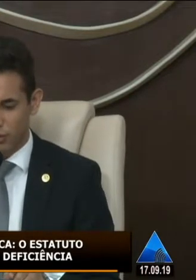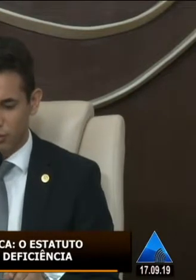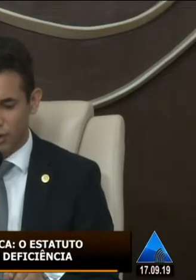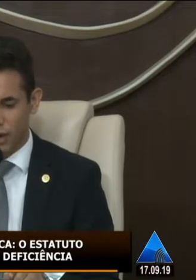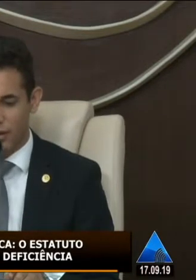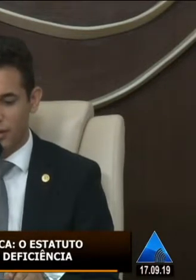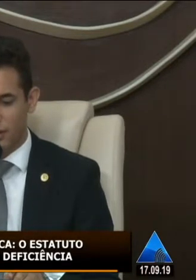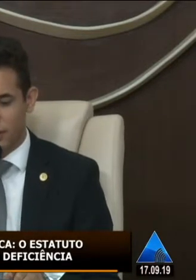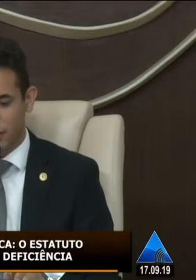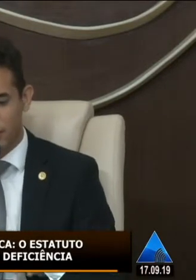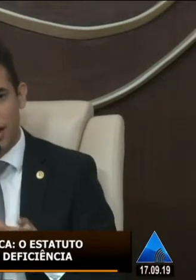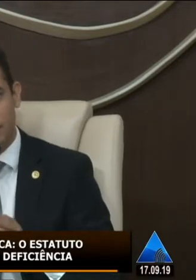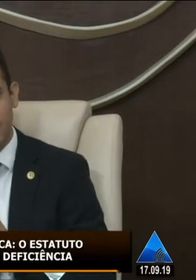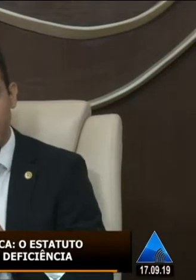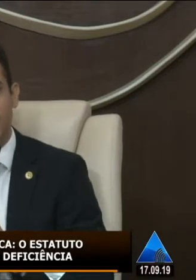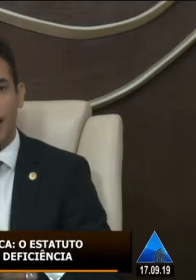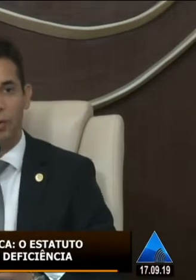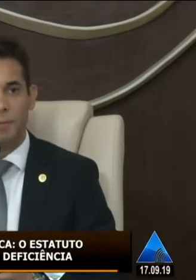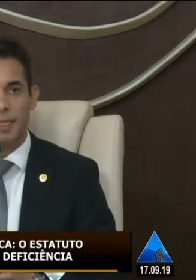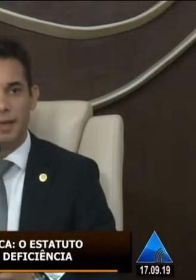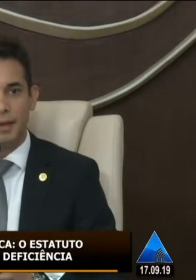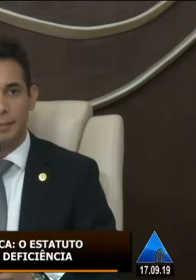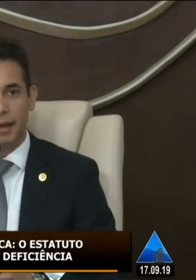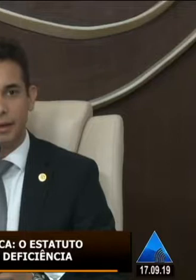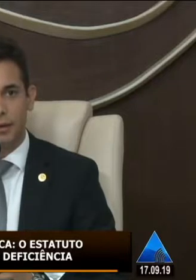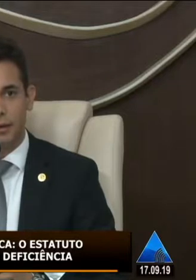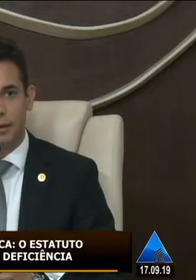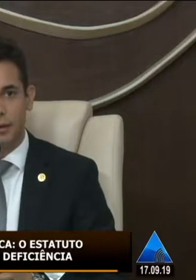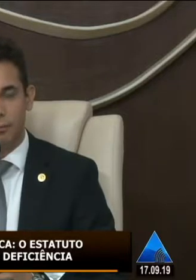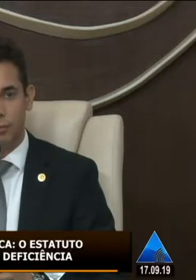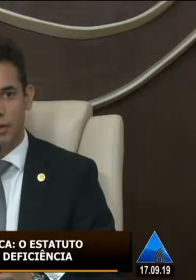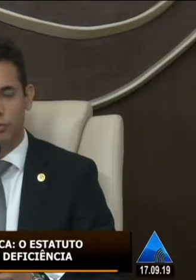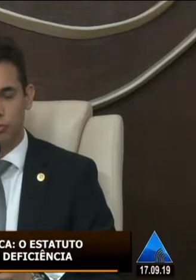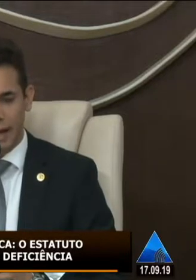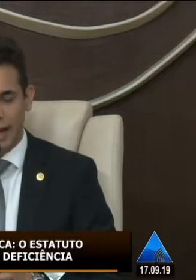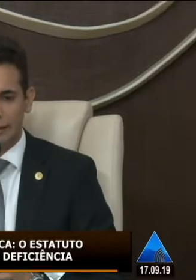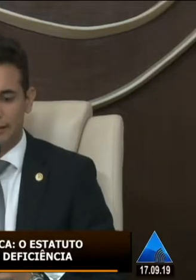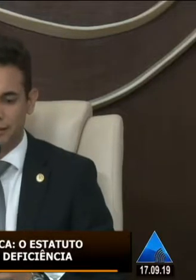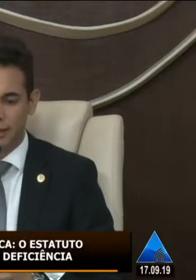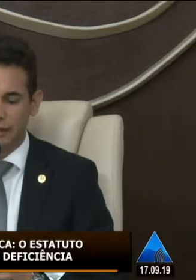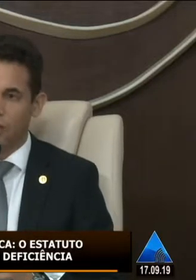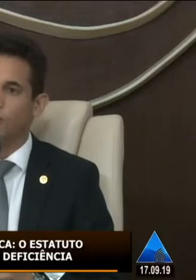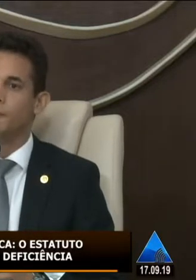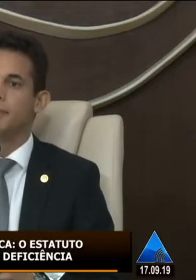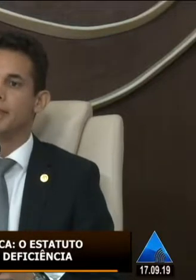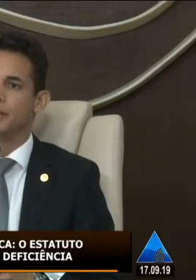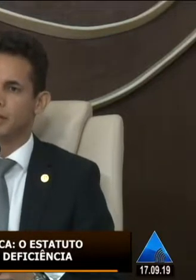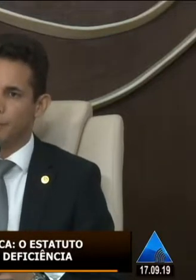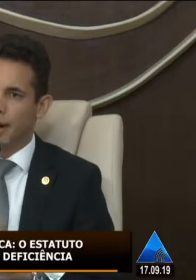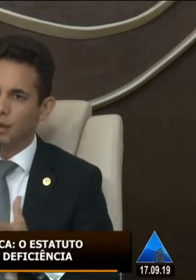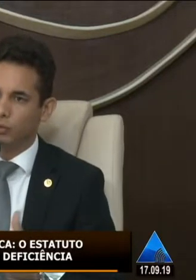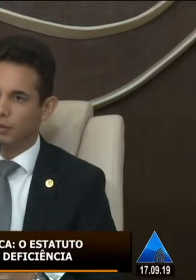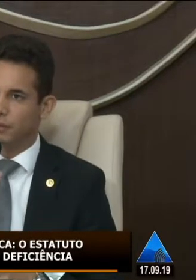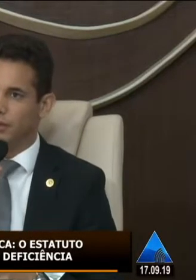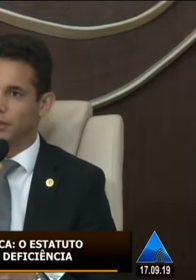de deixar aqui mais para o final para que eu pudesse escutar cada um que